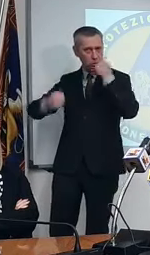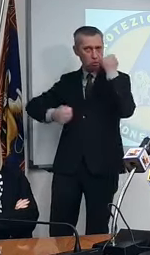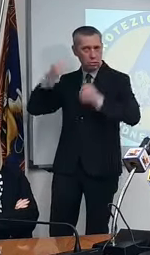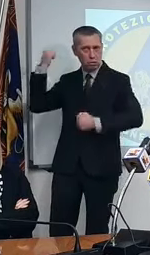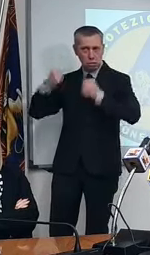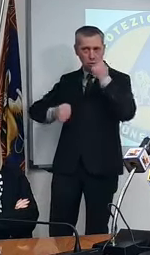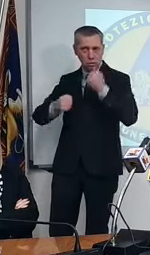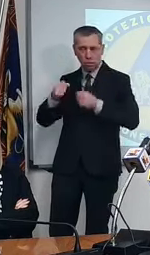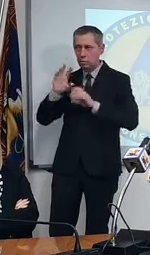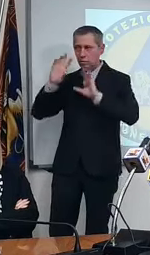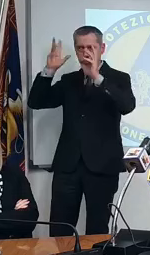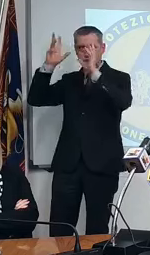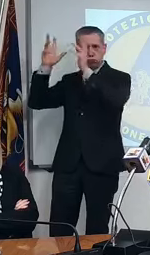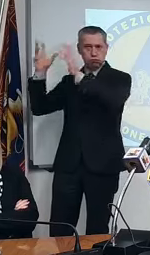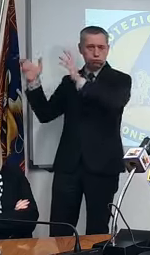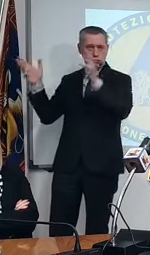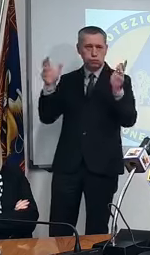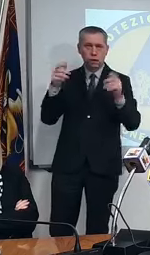siringa